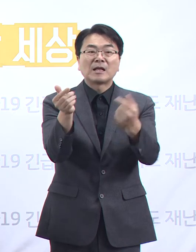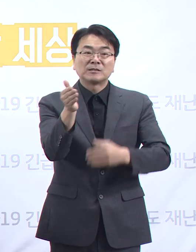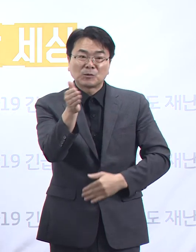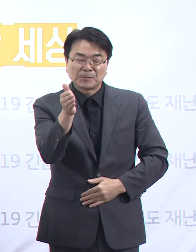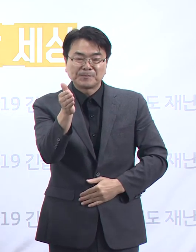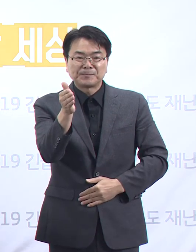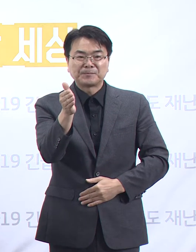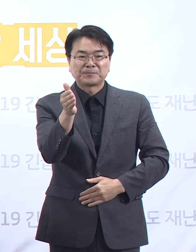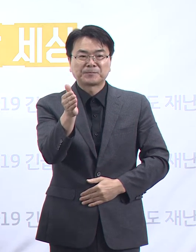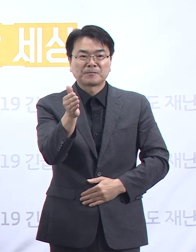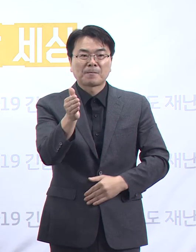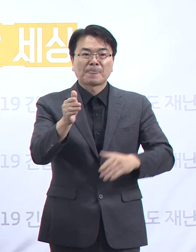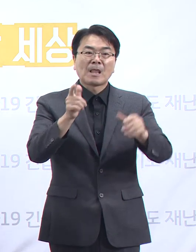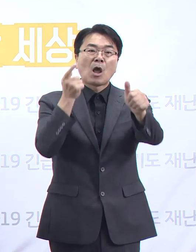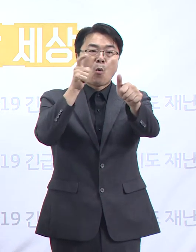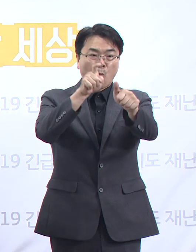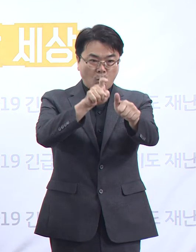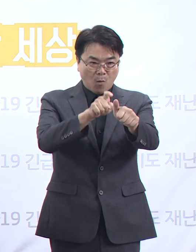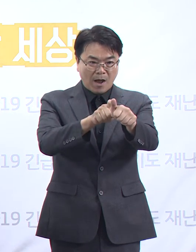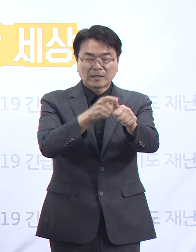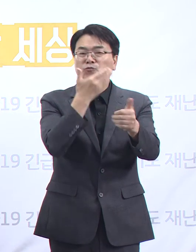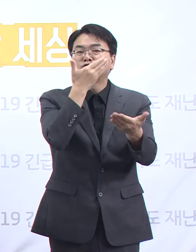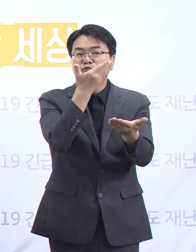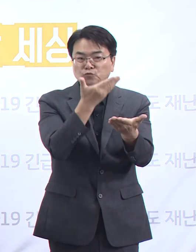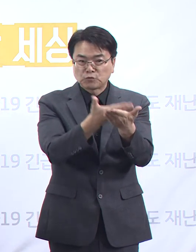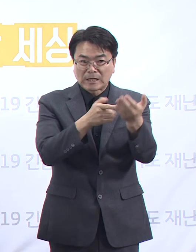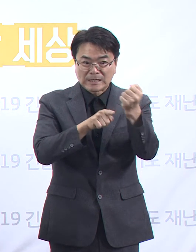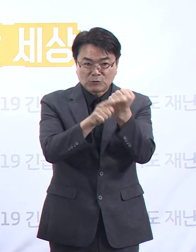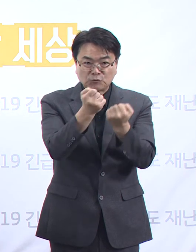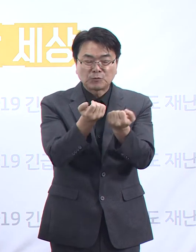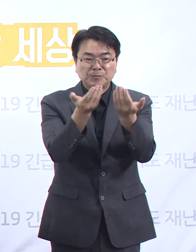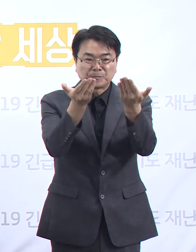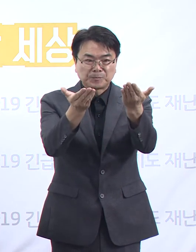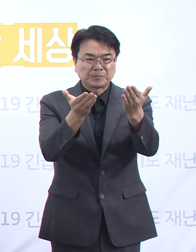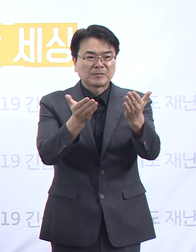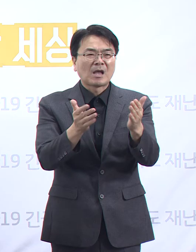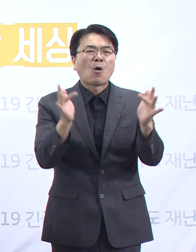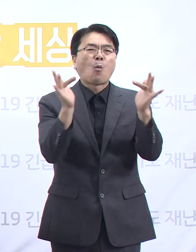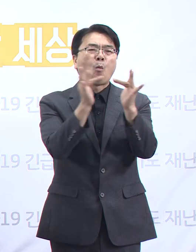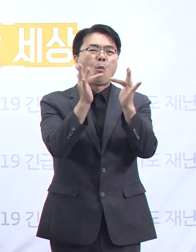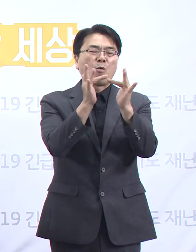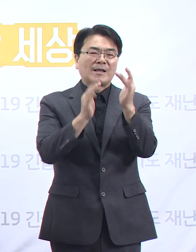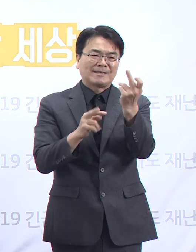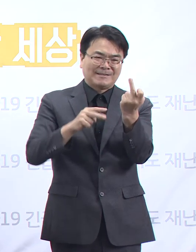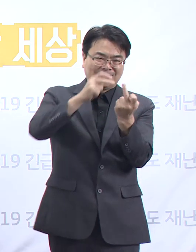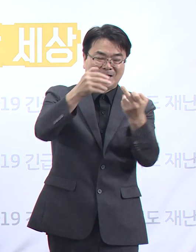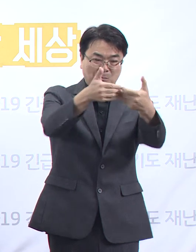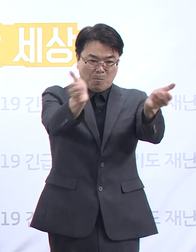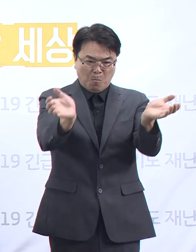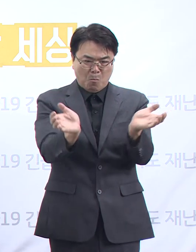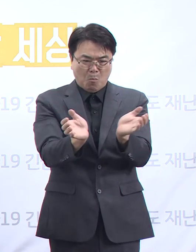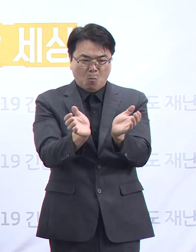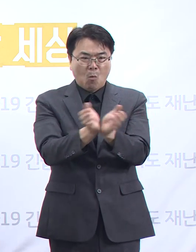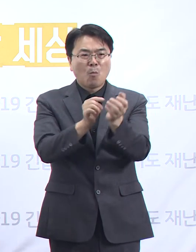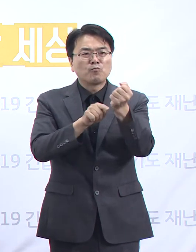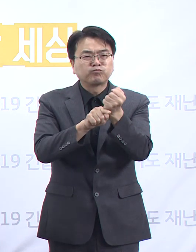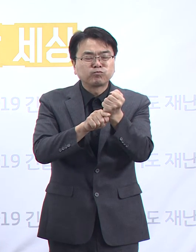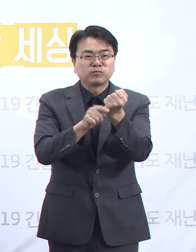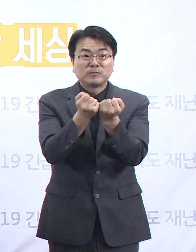도내 주요 확진 상황에 대해 말씀드리겠습니다. 먼저 온라인 산악회 카페 모임 관련 확진 상황입니다.